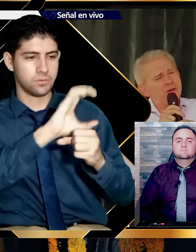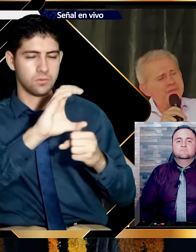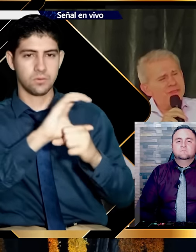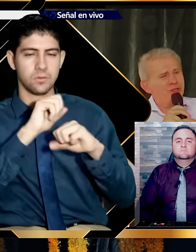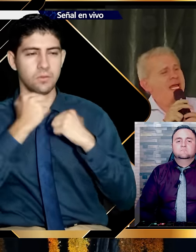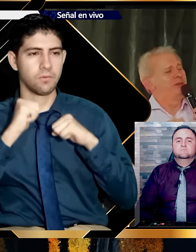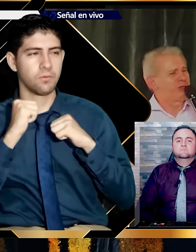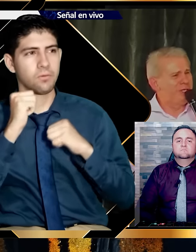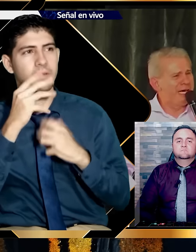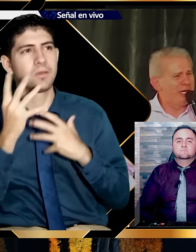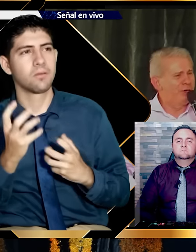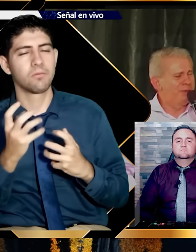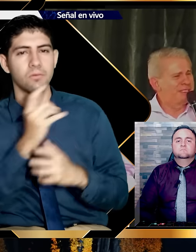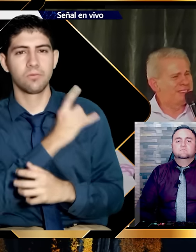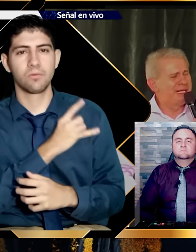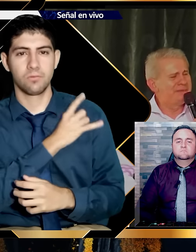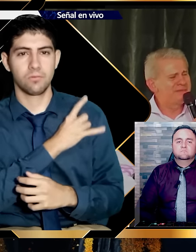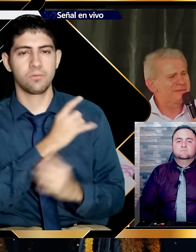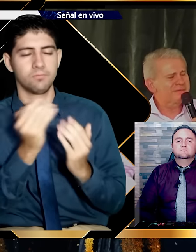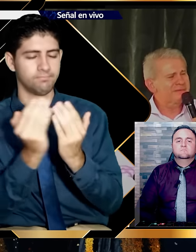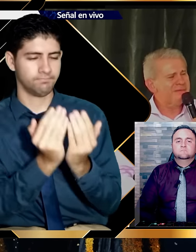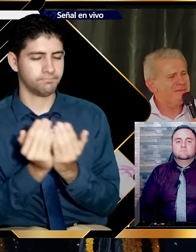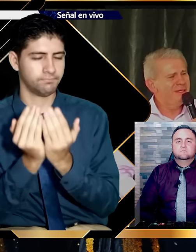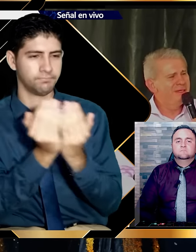Queriendo. Soñando estudiar en una universidad.